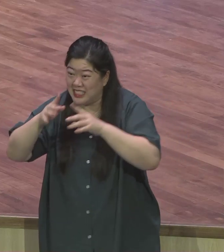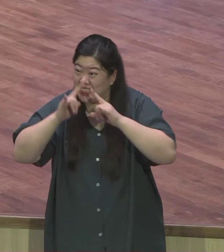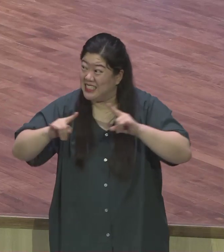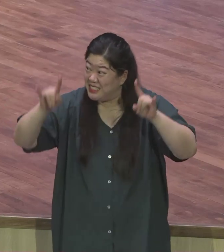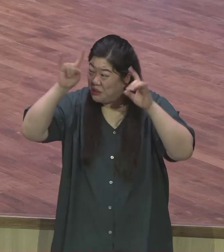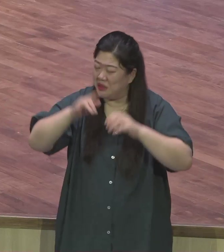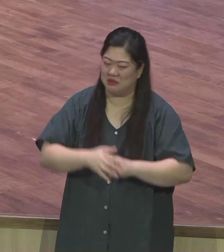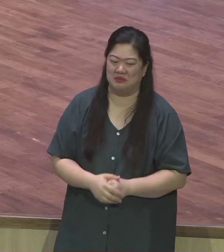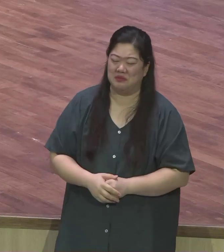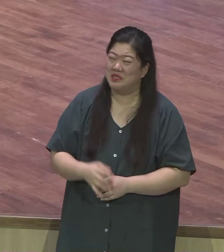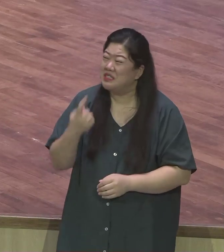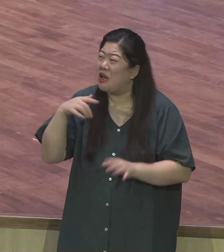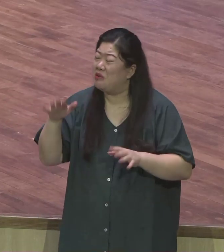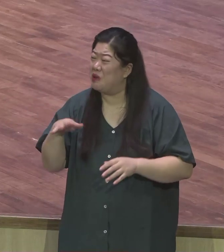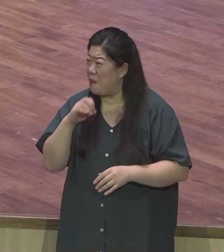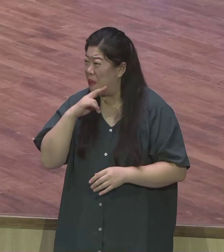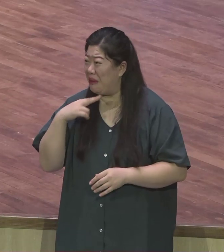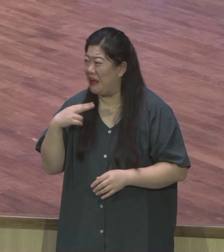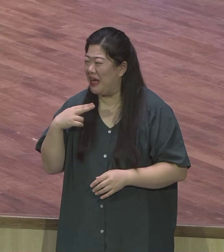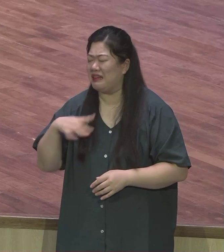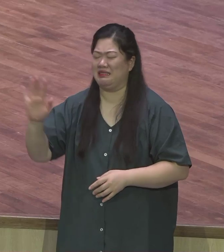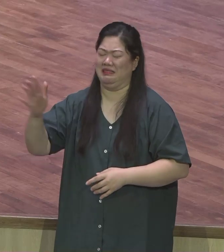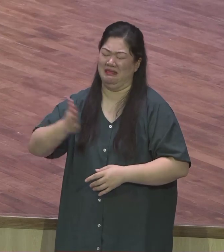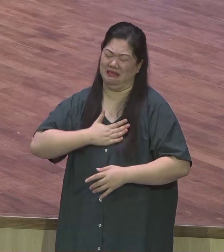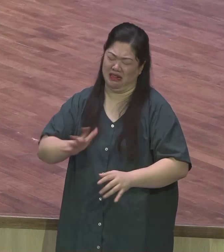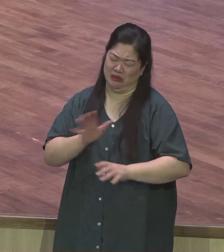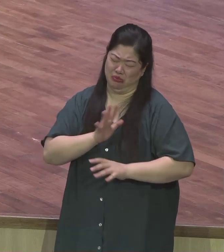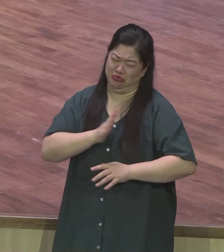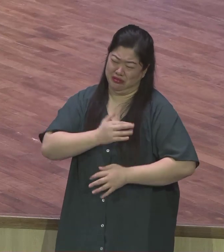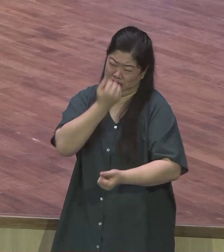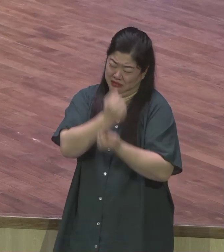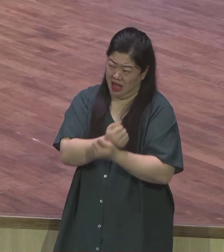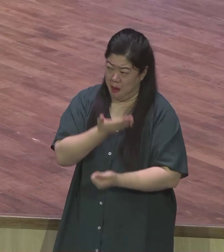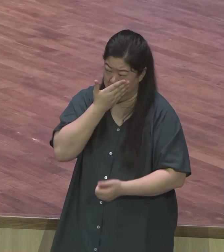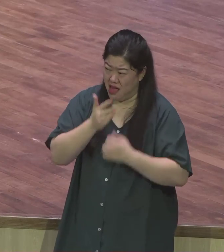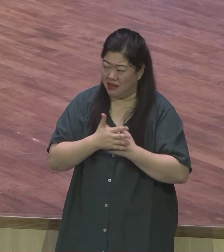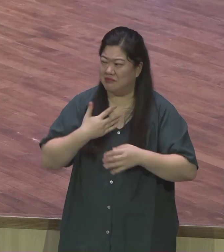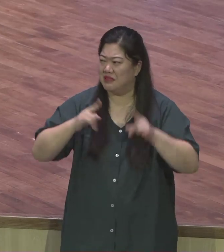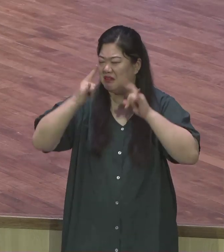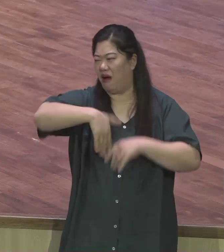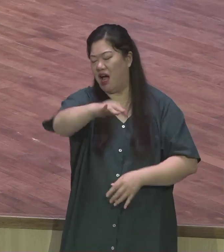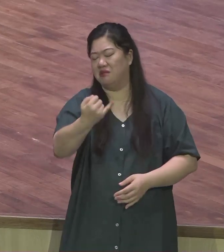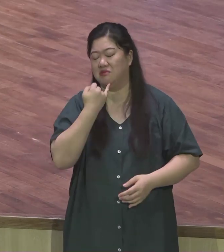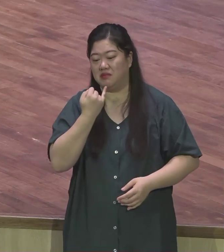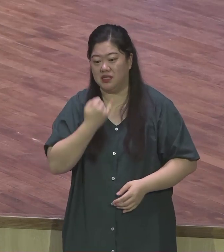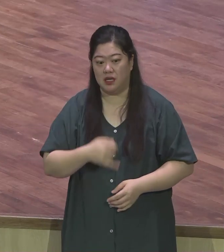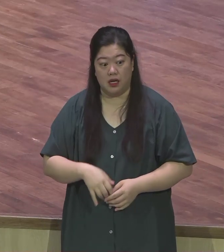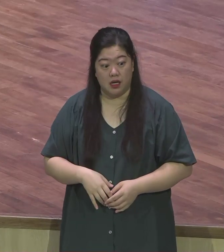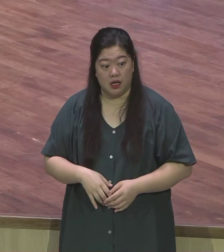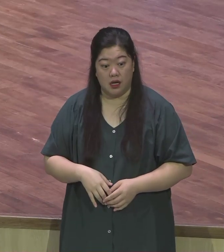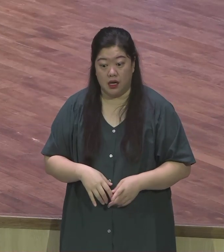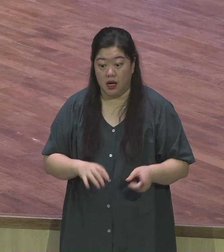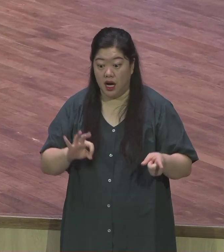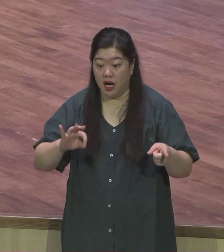예수를 믿는 당신이 더 불쌍하다고 그렇게 이야기하시더라고요 이처럼 자기의 의의를